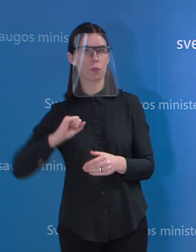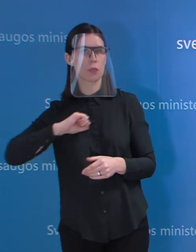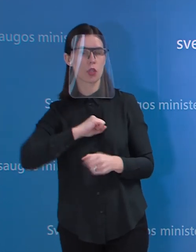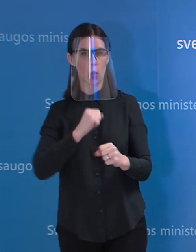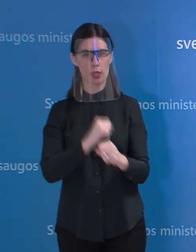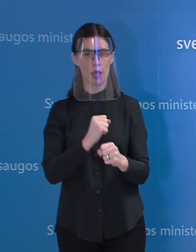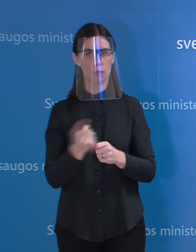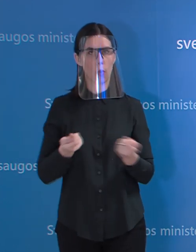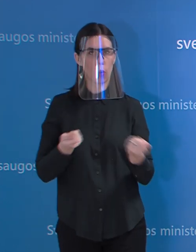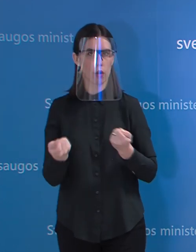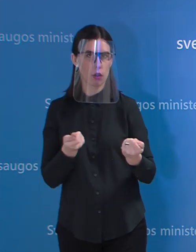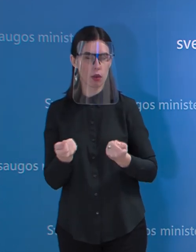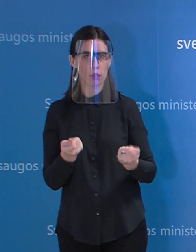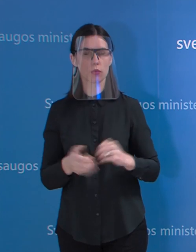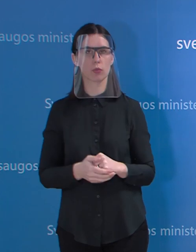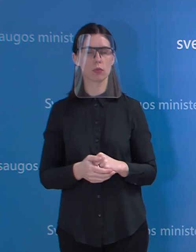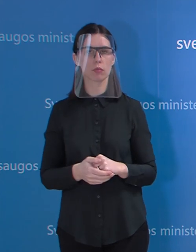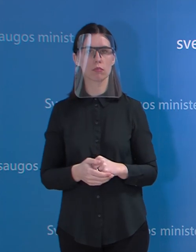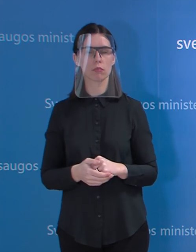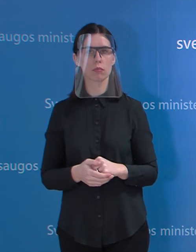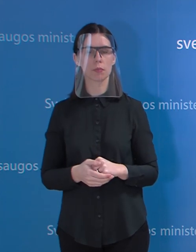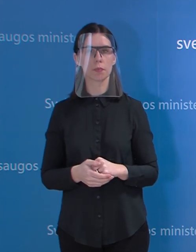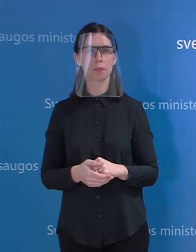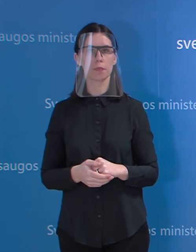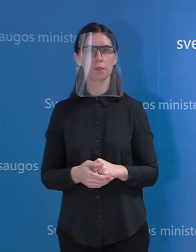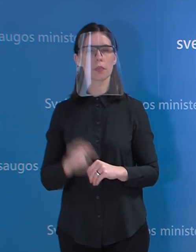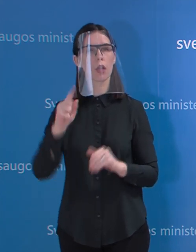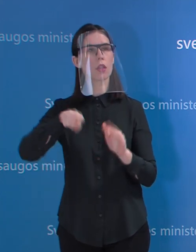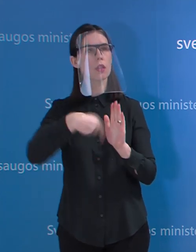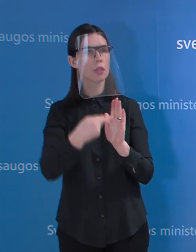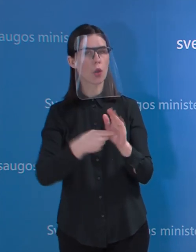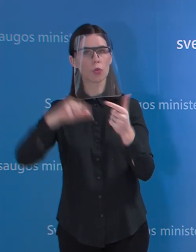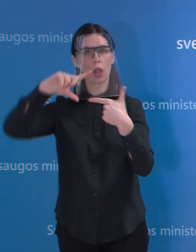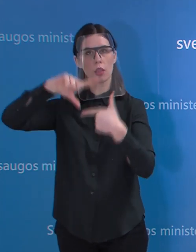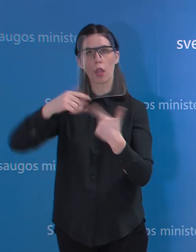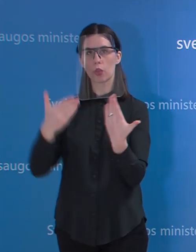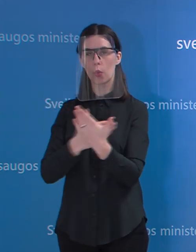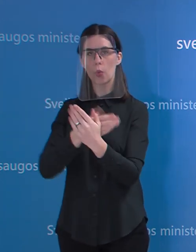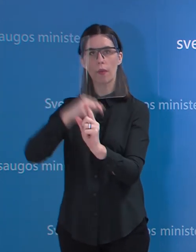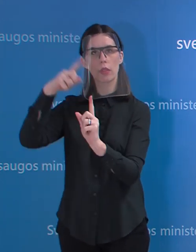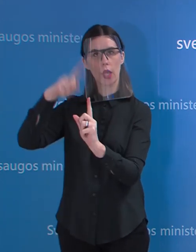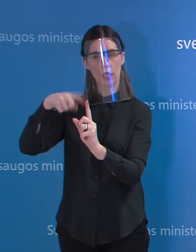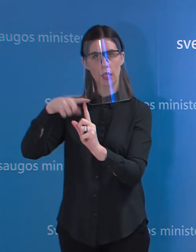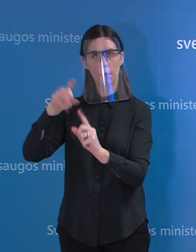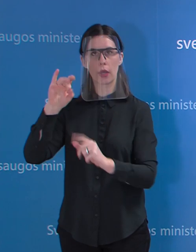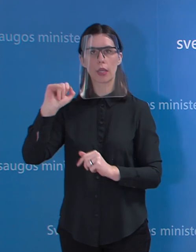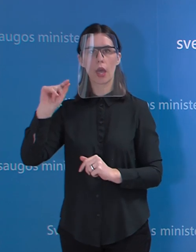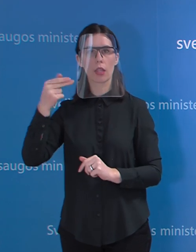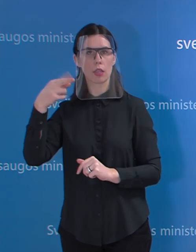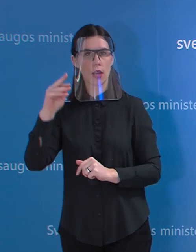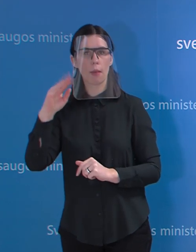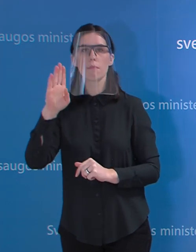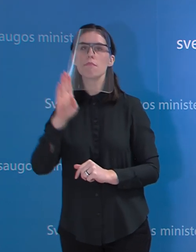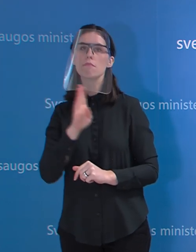taip, kad medikai būtų maksimaliai apsaugoti. LRT naujienų tarnybą, Giedrė, Trapikaitė. Na,